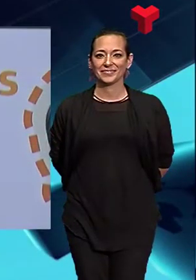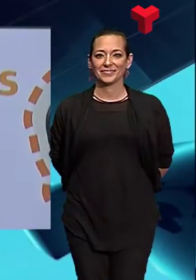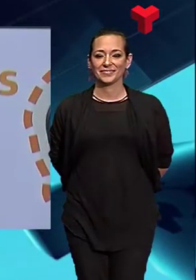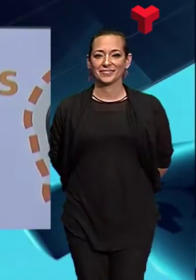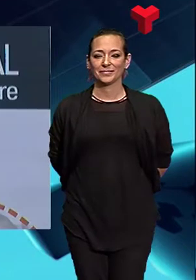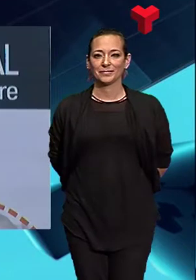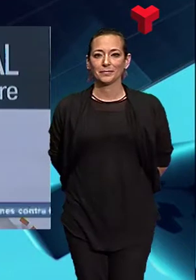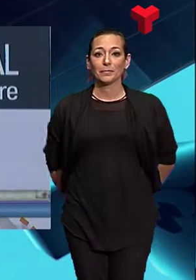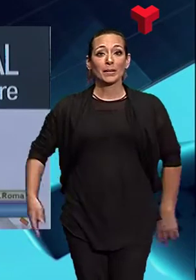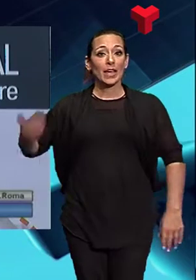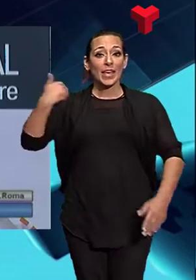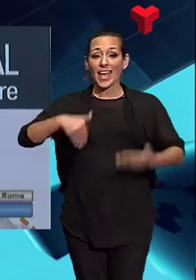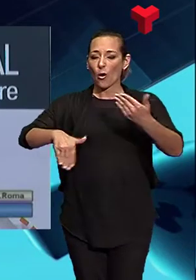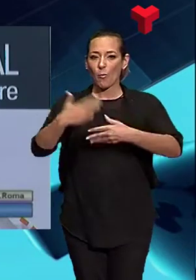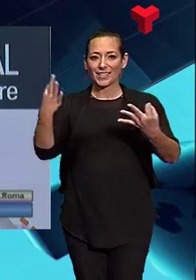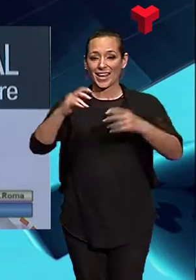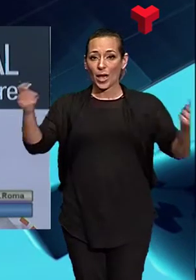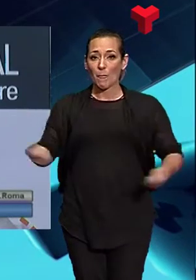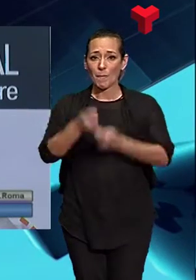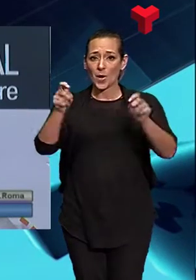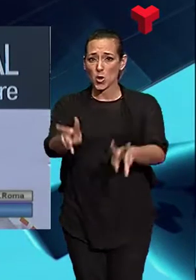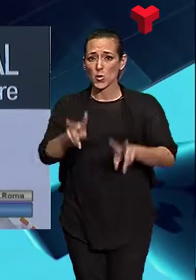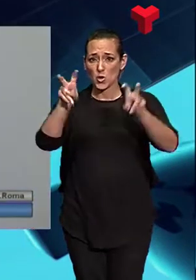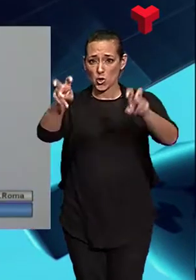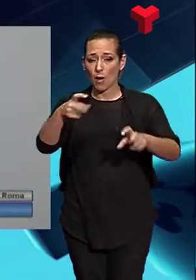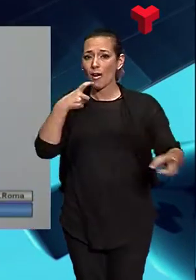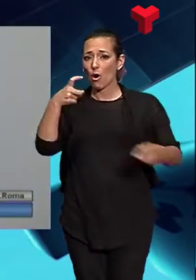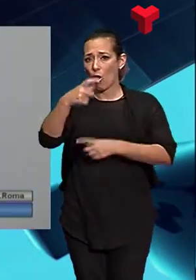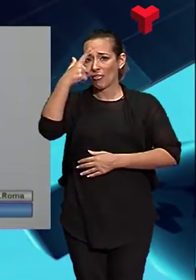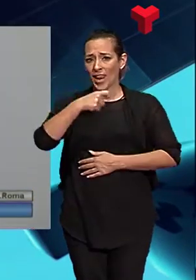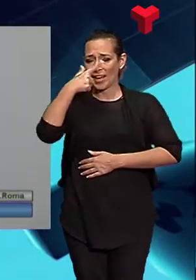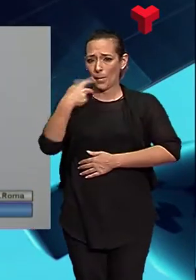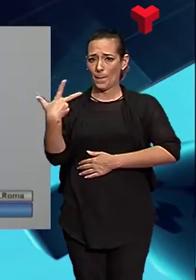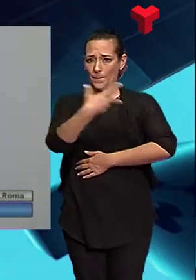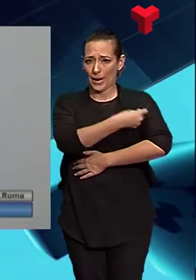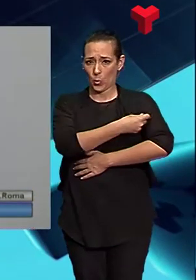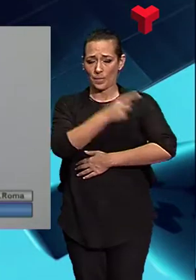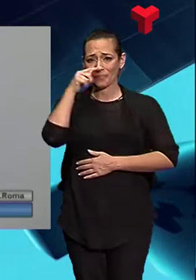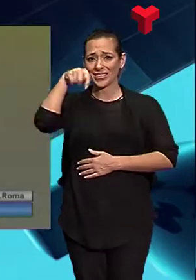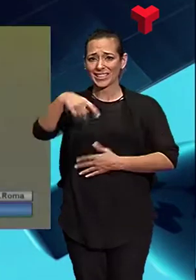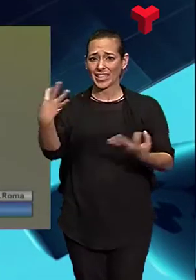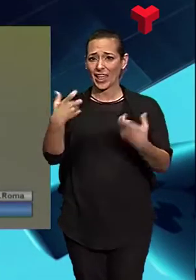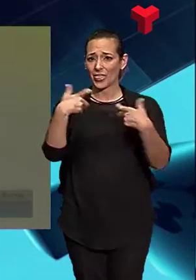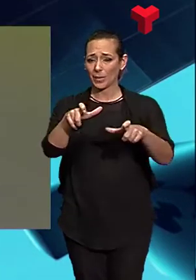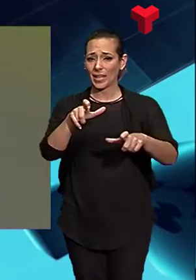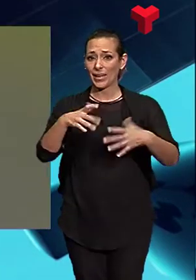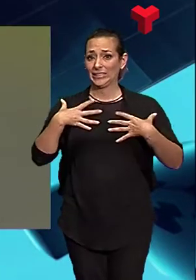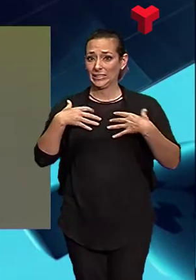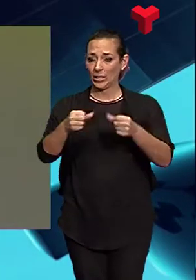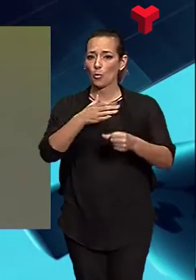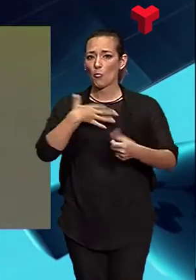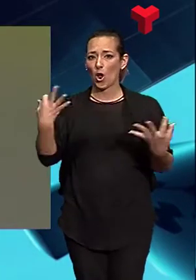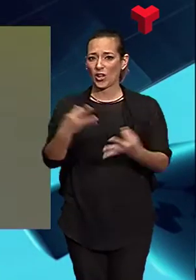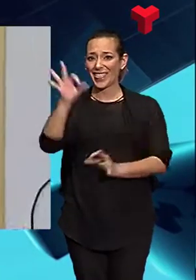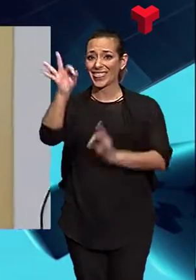Ja està en marxa una nova campanya de vacunació contra la grip. En aquesta ocasió, el Departament de Salut vol augmentar la